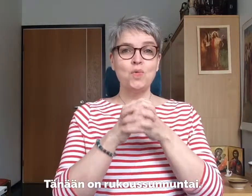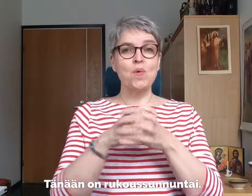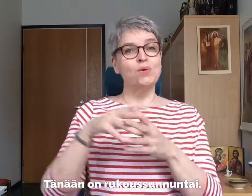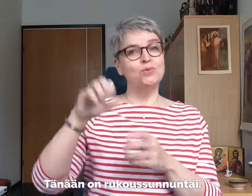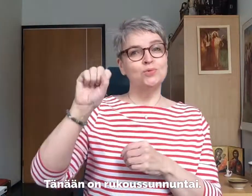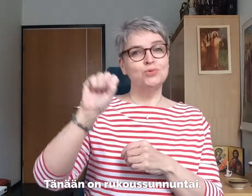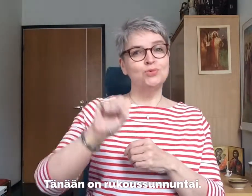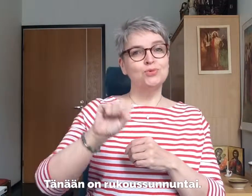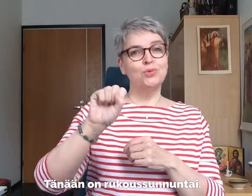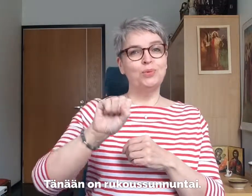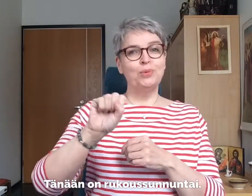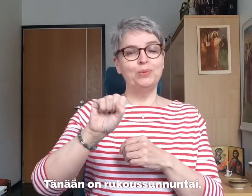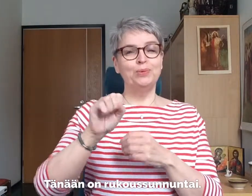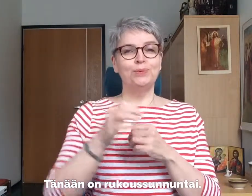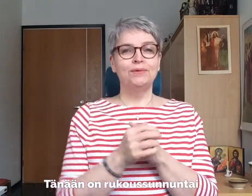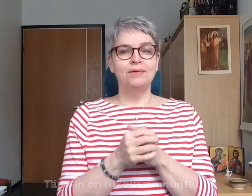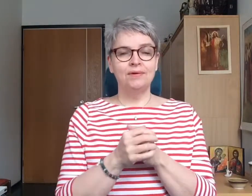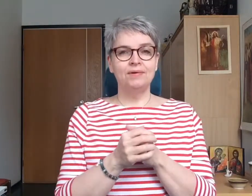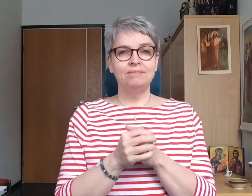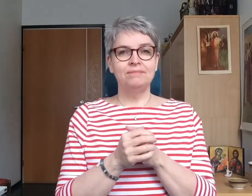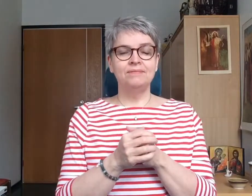Tänään on rukous sunnuntai.